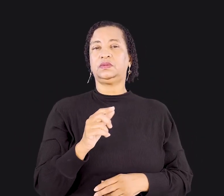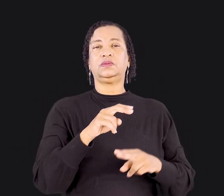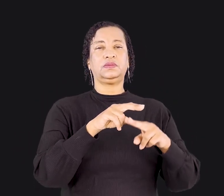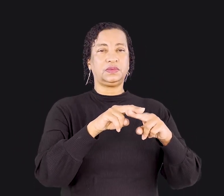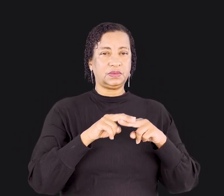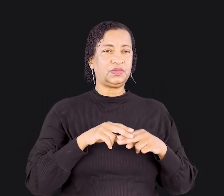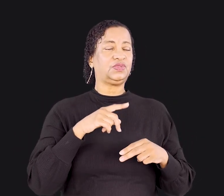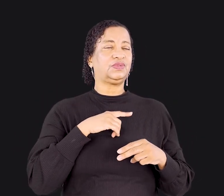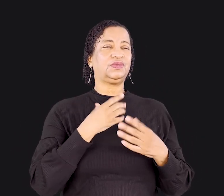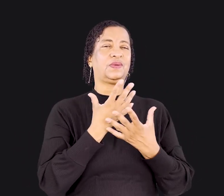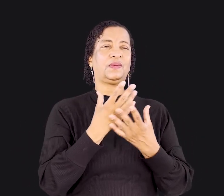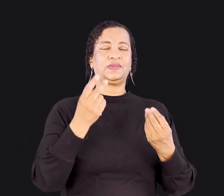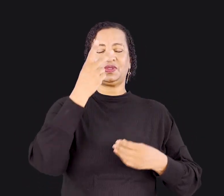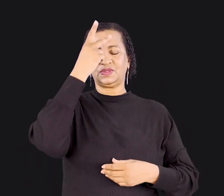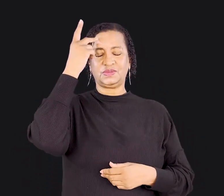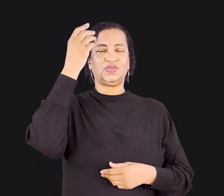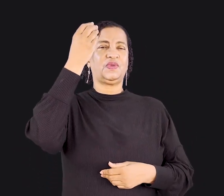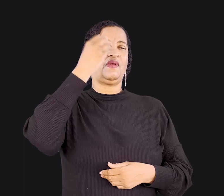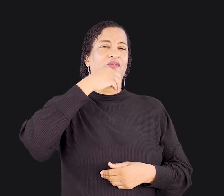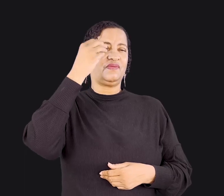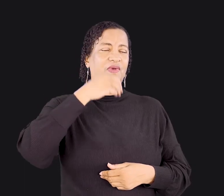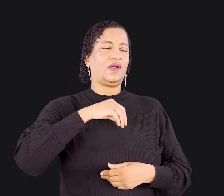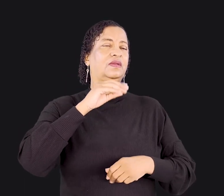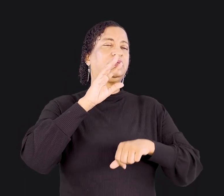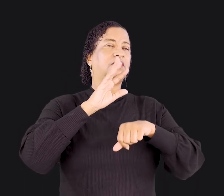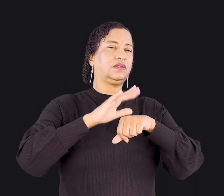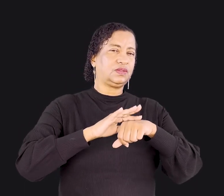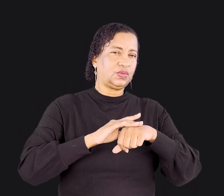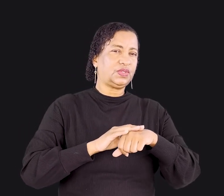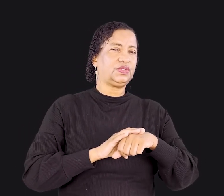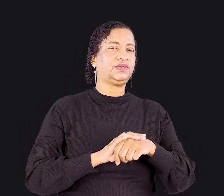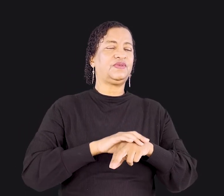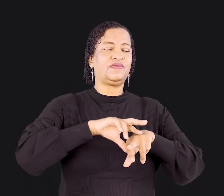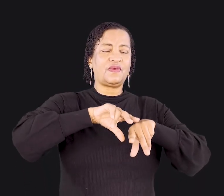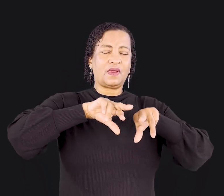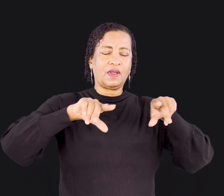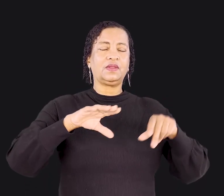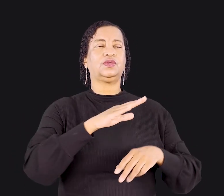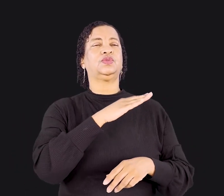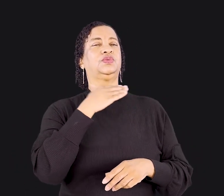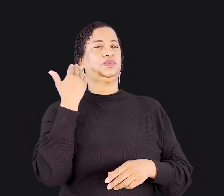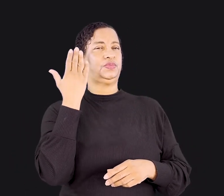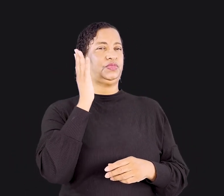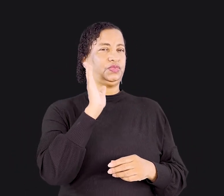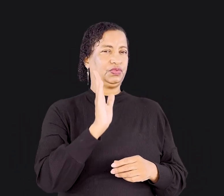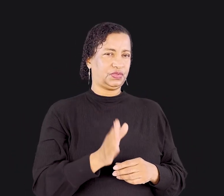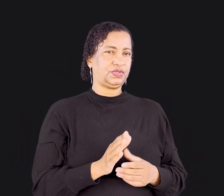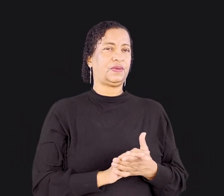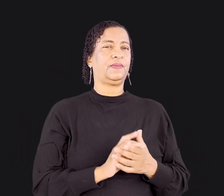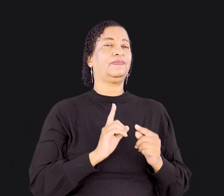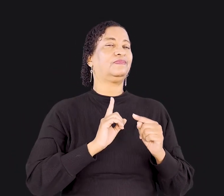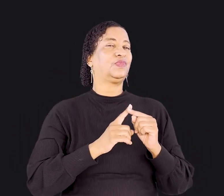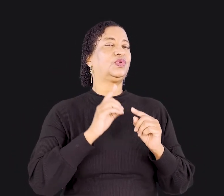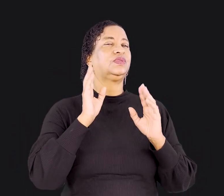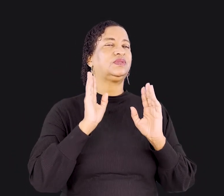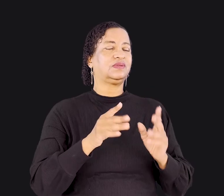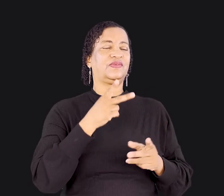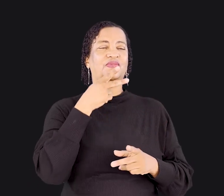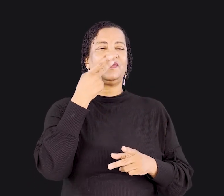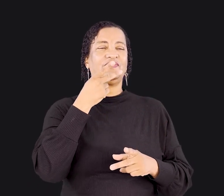havia muitos fracos e doentes e vários já dormiram. Muitos já tinham até morrido porque estavam blasfemando desse sacramento.